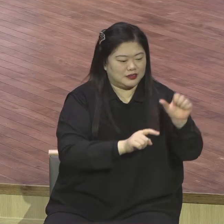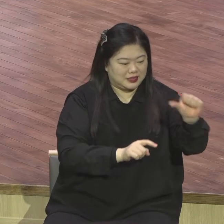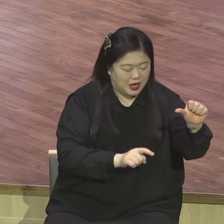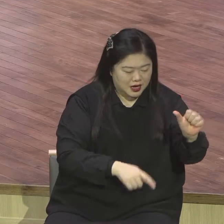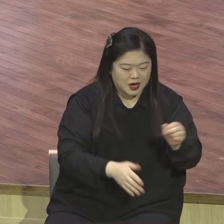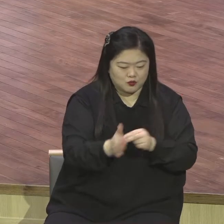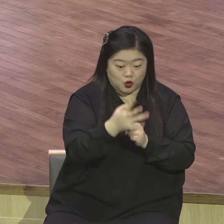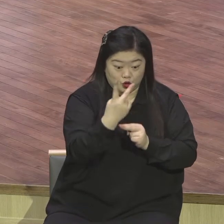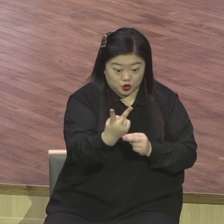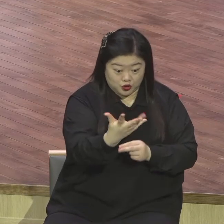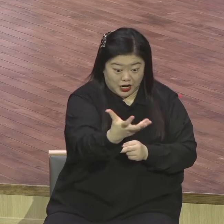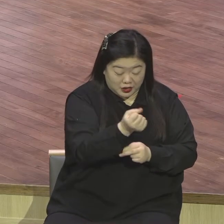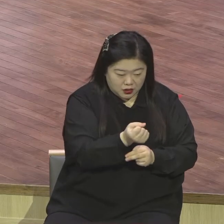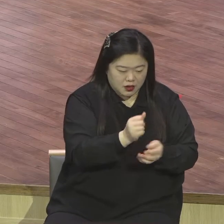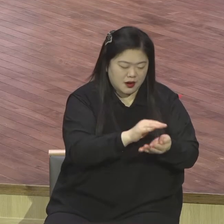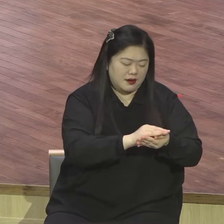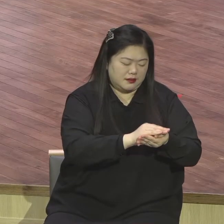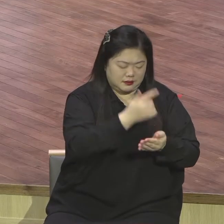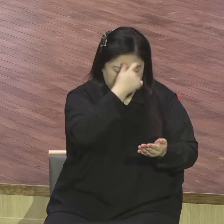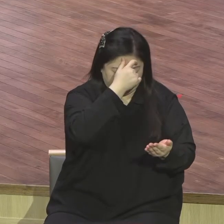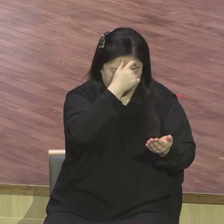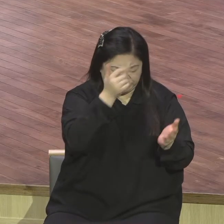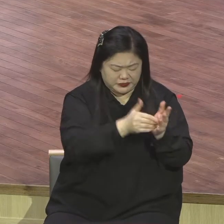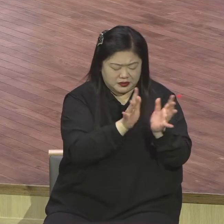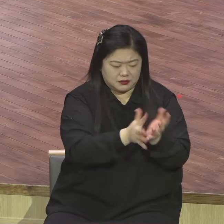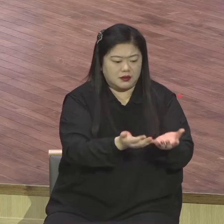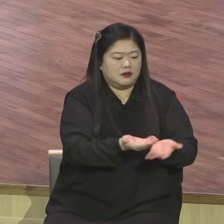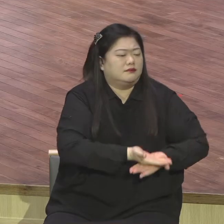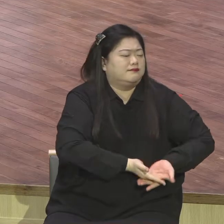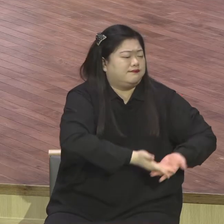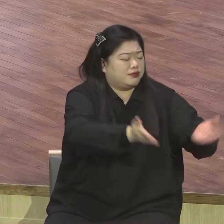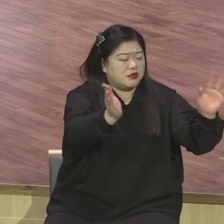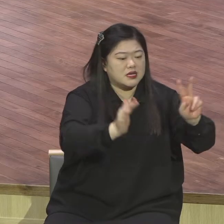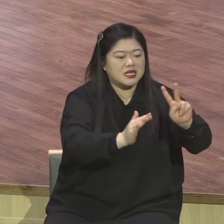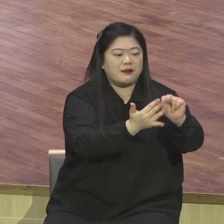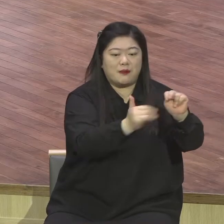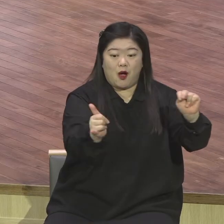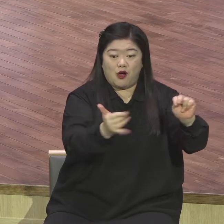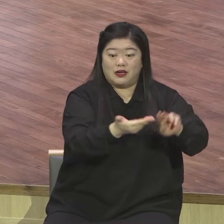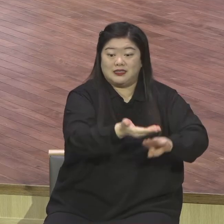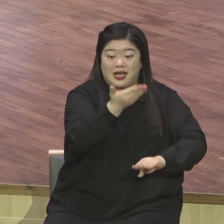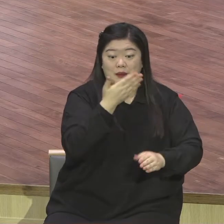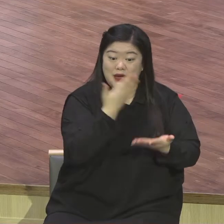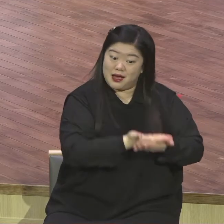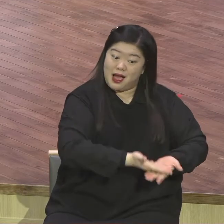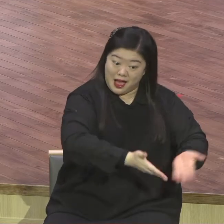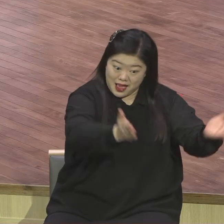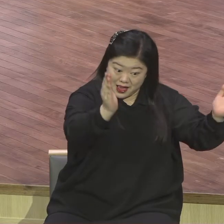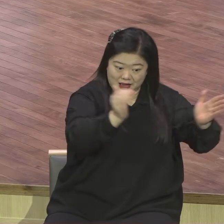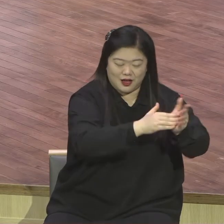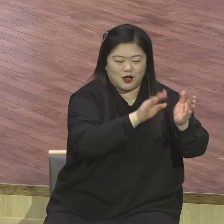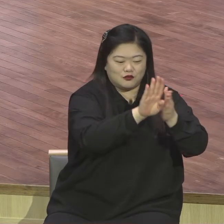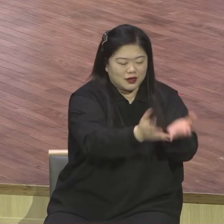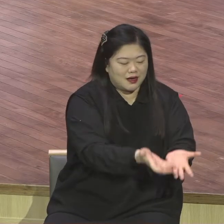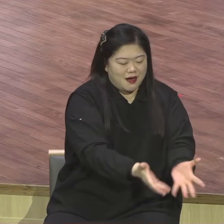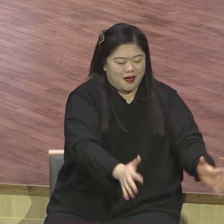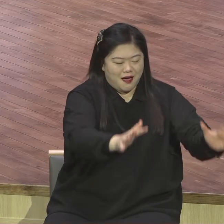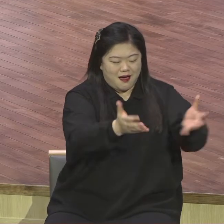놀라운 사건 그리고 12광주리가 남겼다 이거는 처음 경험하는 사건이지요.